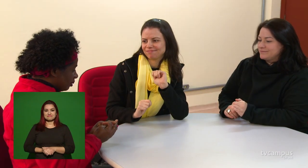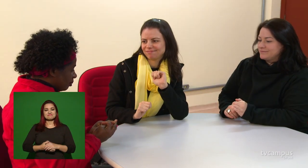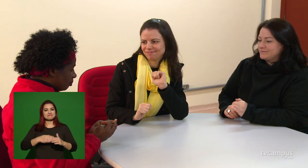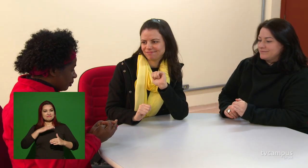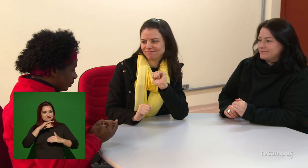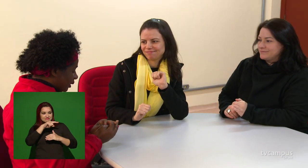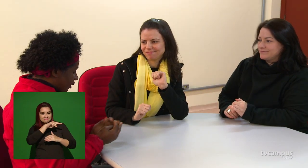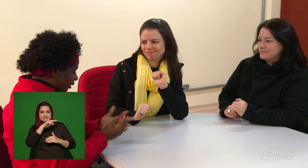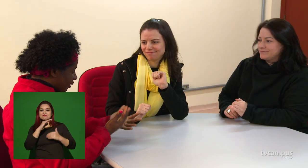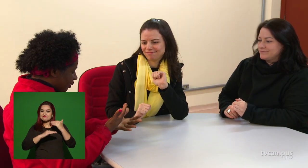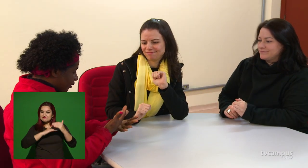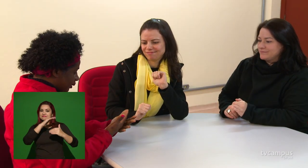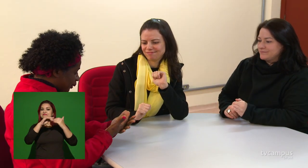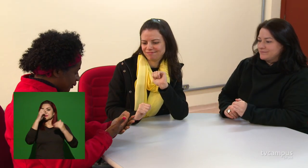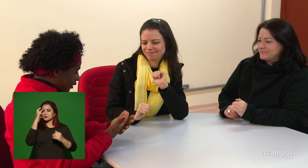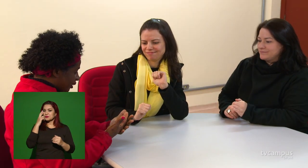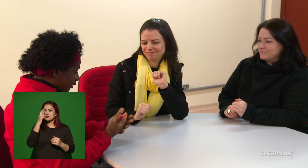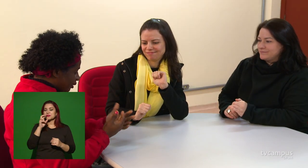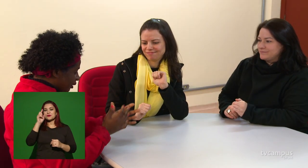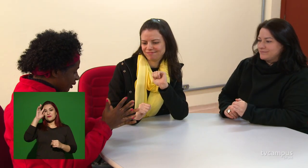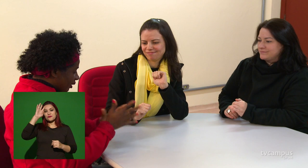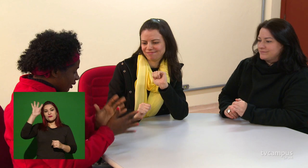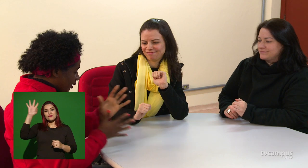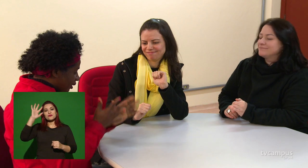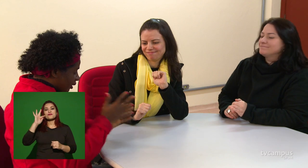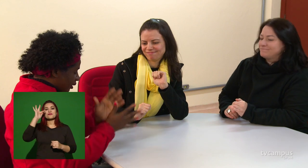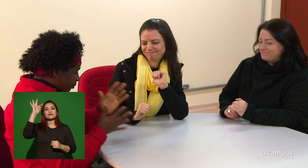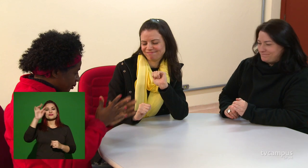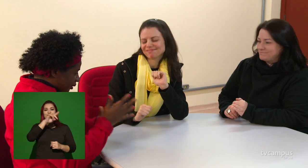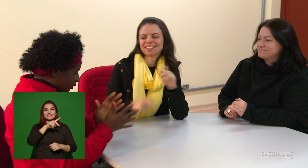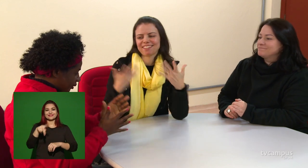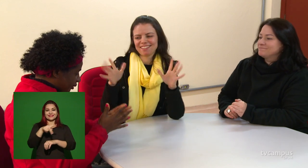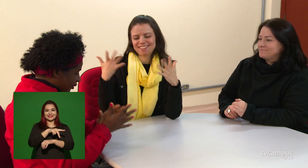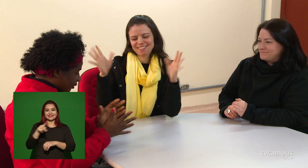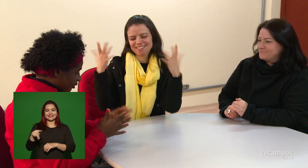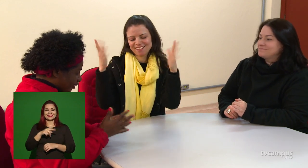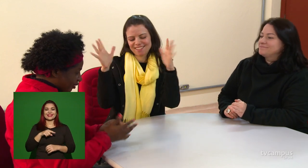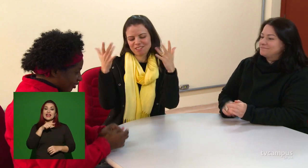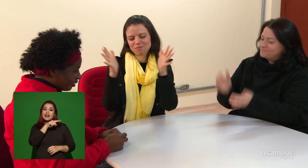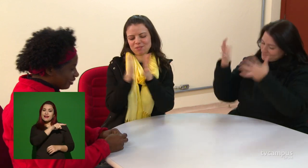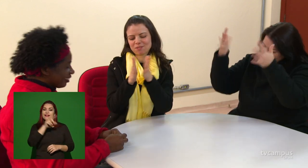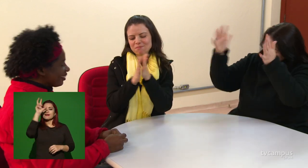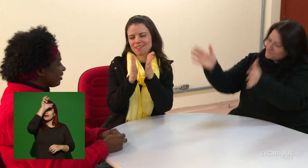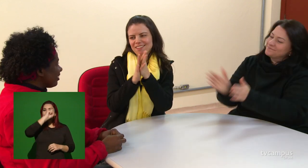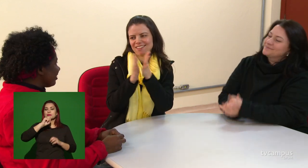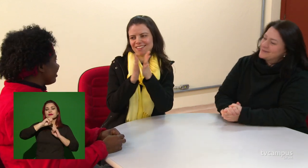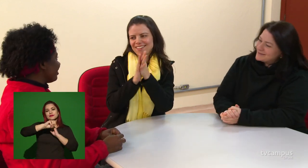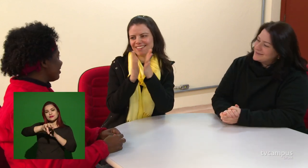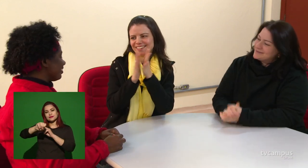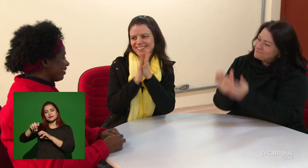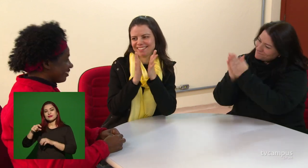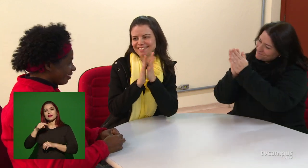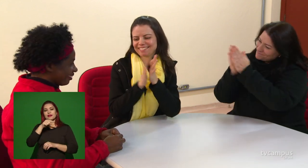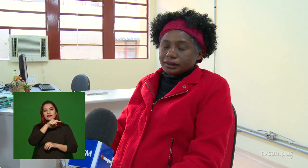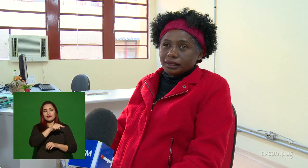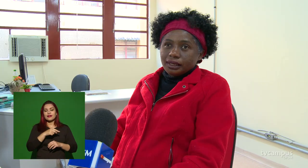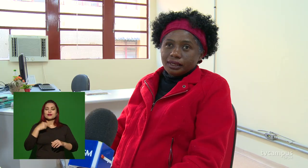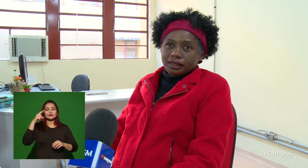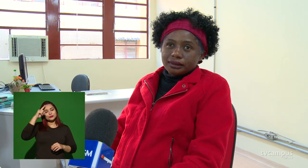Desempenho importante para a Ruth, que sonha em ser pedagoga. A lição que ela pretende transmitir aos alunos é fruto de algo que aprende todos